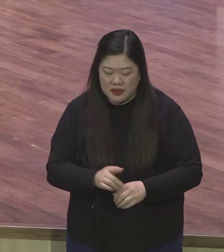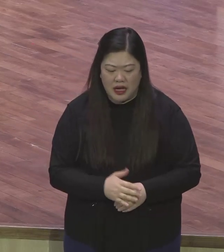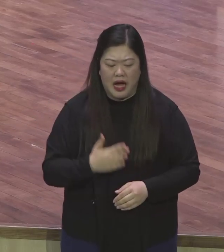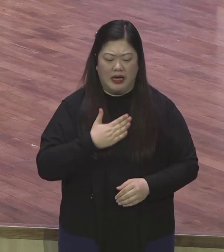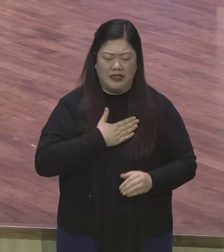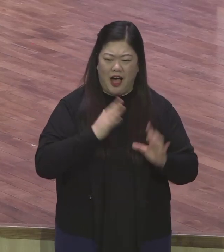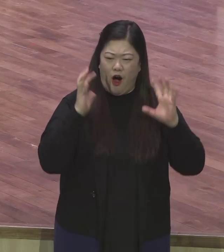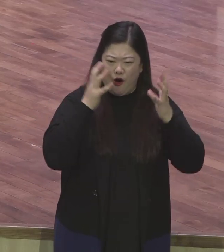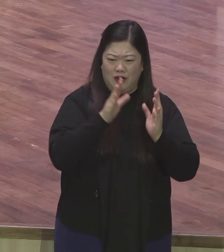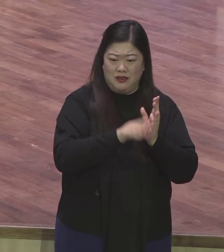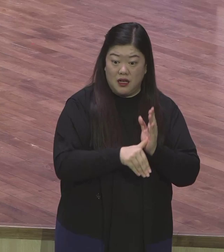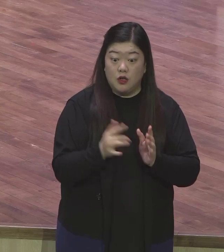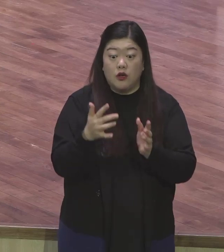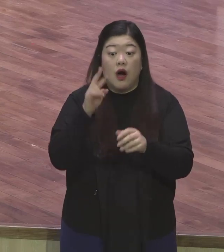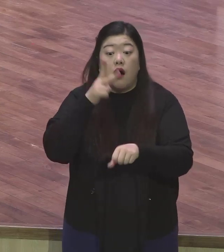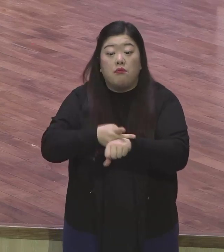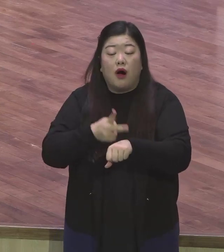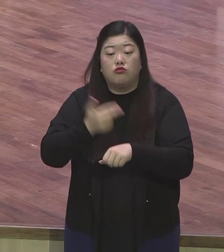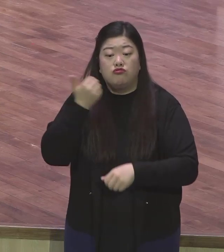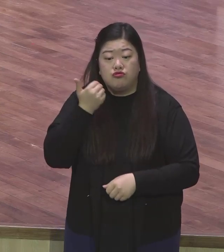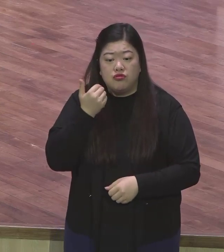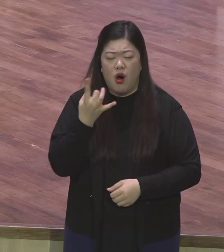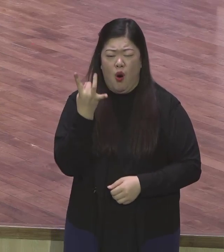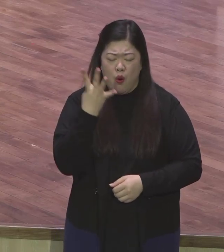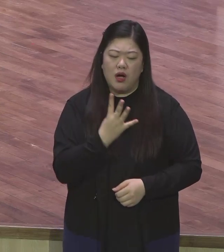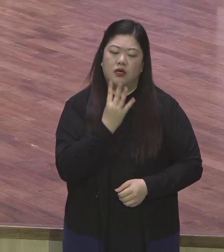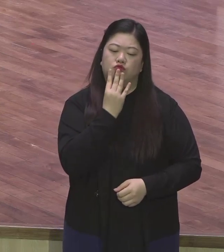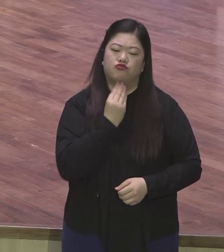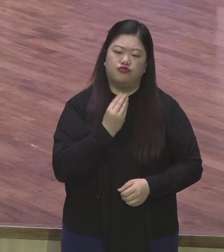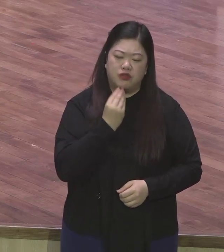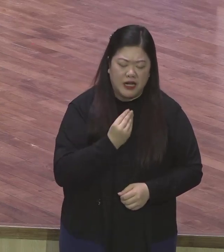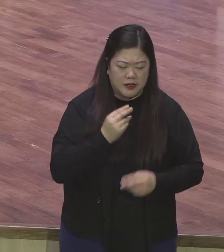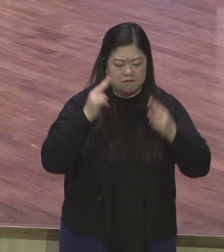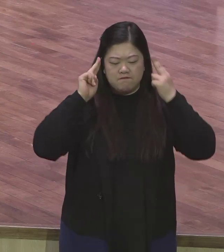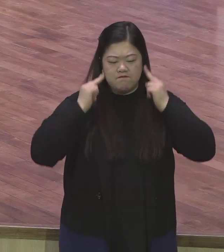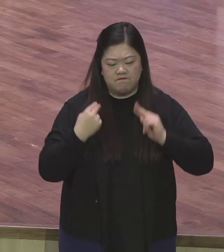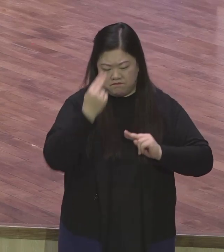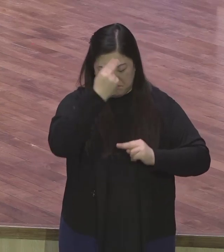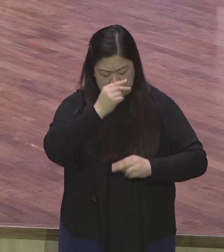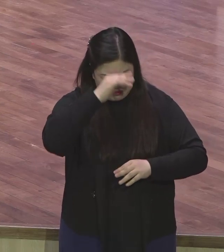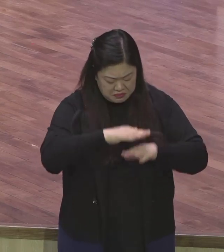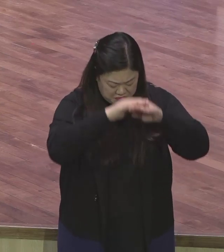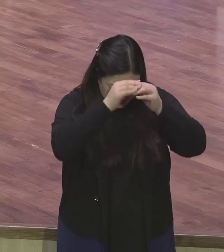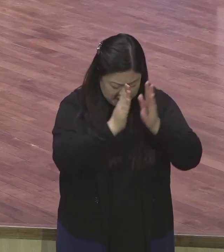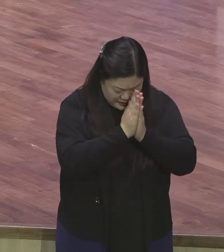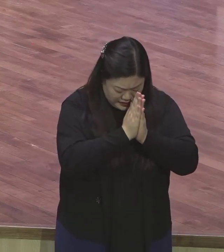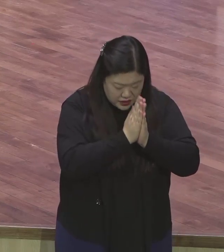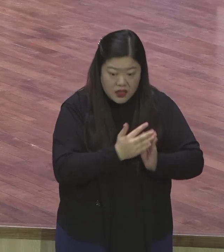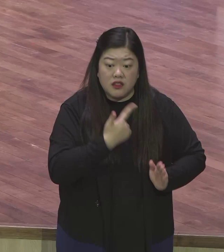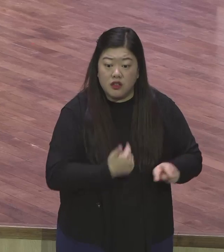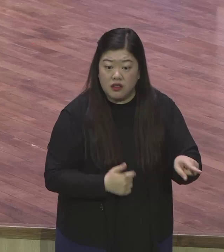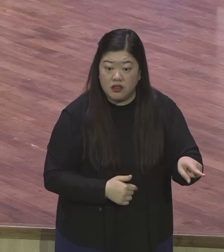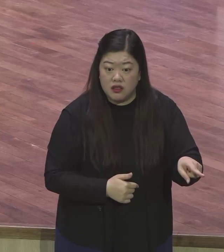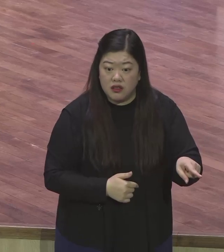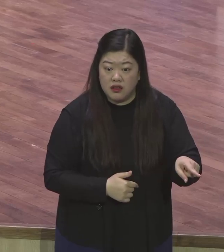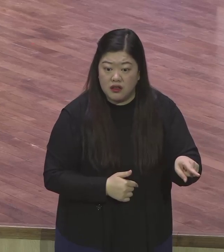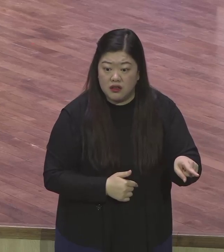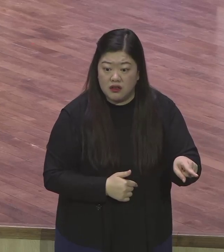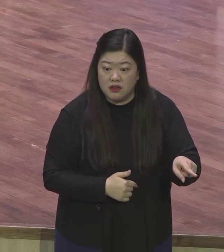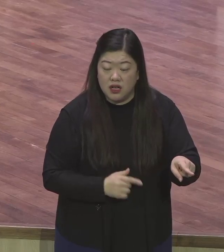유대교 종교사연을 할 때 내가 진짜 몰랐다 내 예수님 사연을 막 핍박하고 그냥 가두고 죽이고 압박했던 사람들 근데